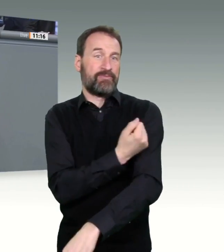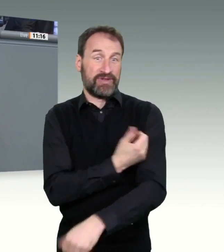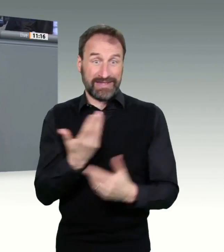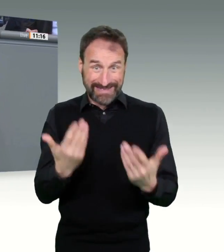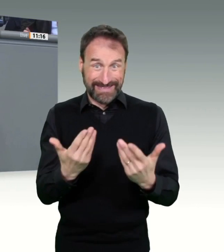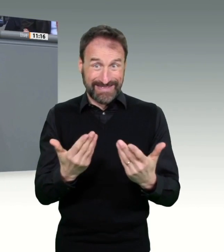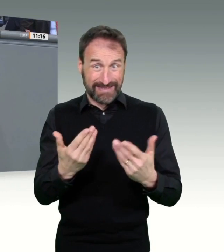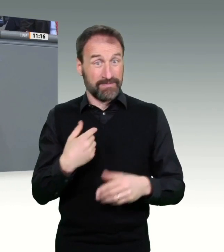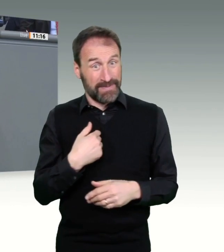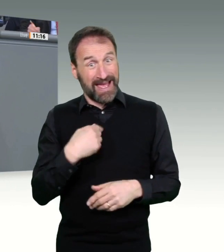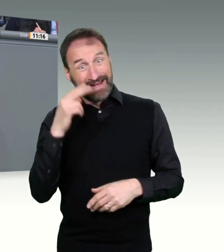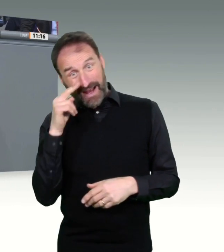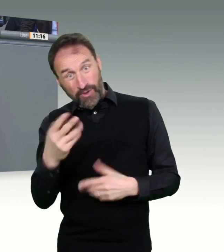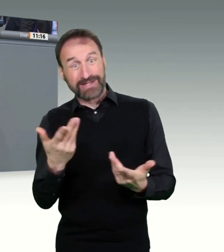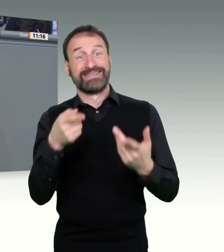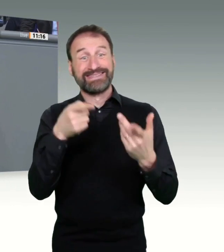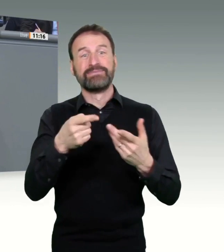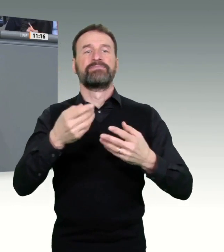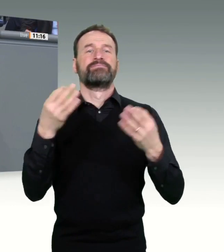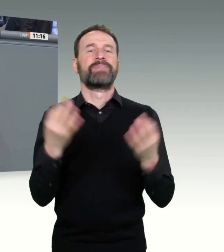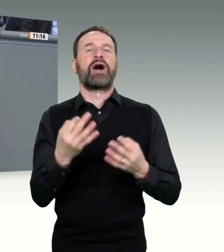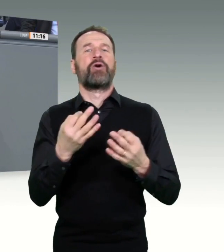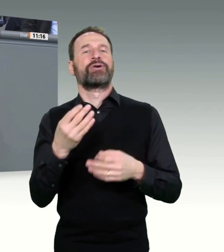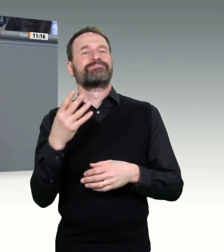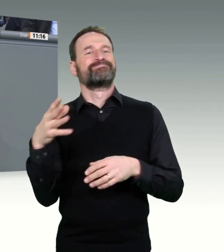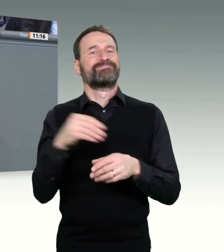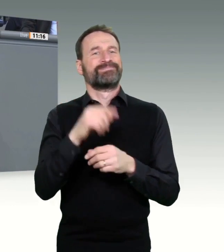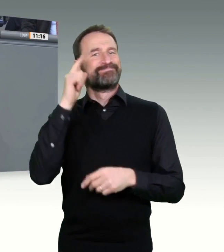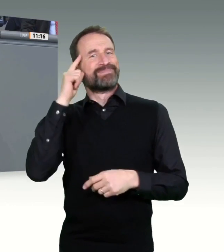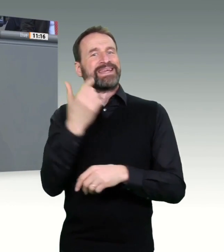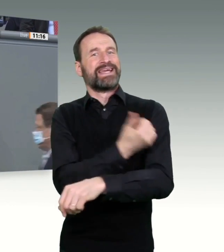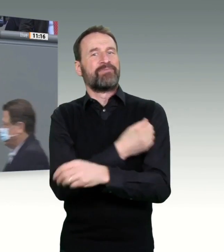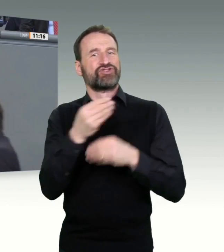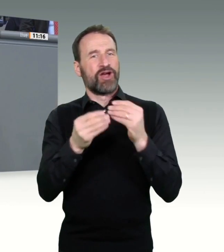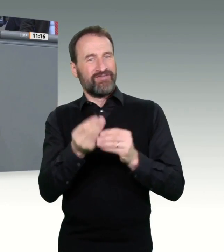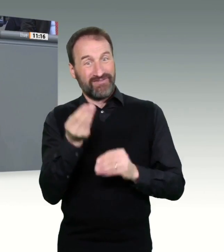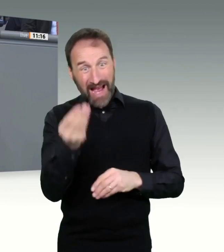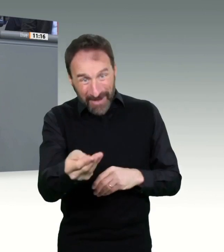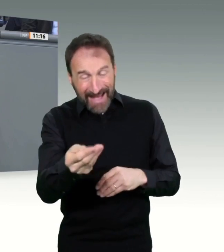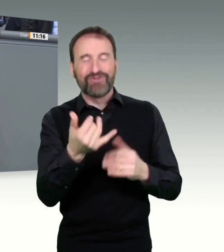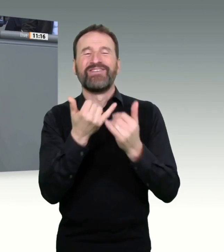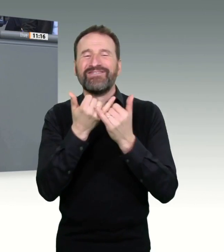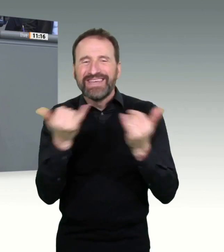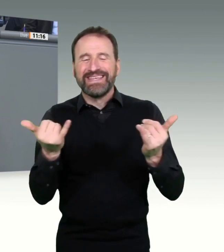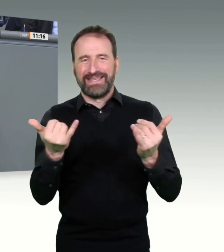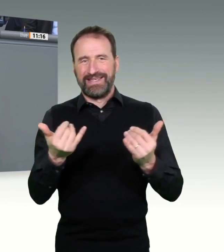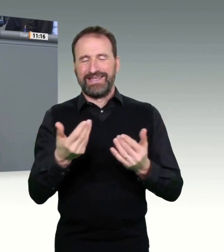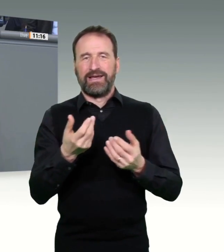Erfreulicherweise hat ja auch gestern die STIKO ihre Empfehlungen angepasst. Zweitens. Wir müssen die